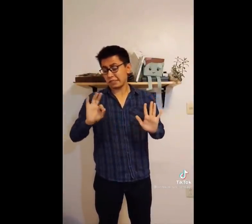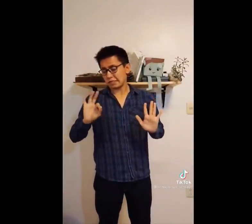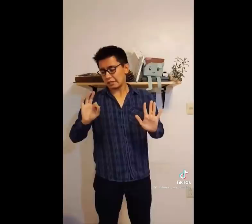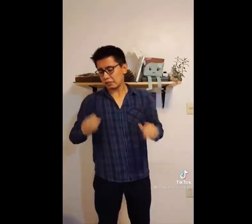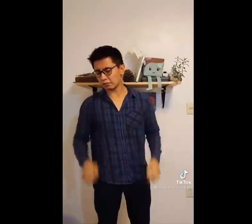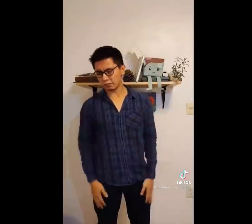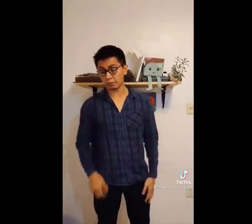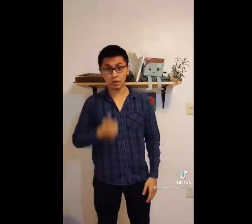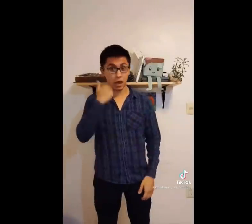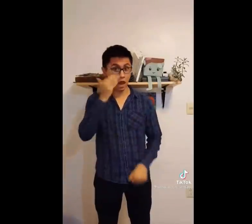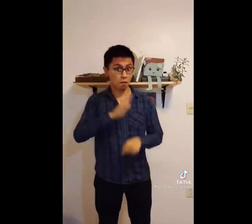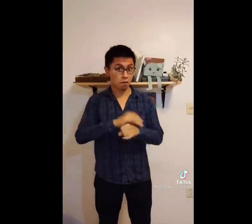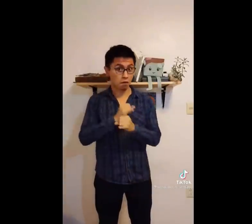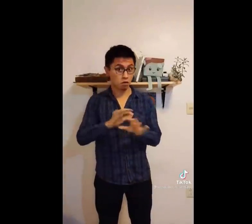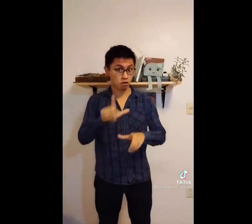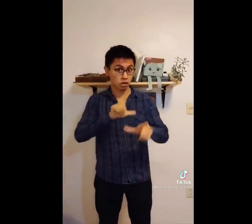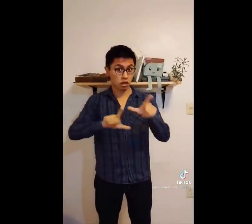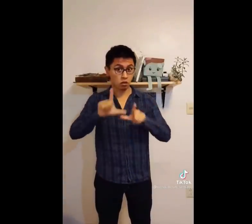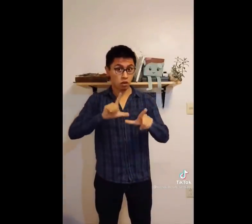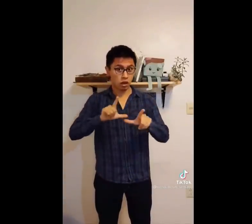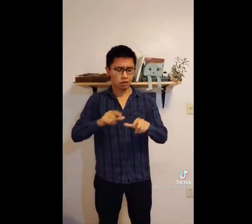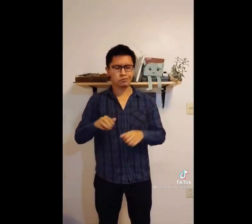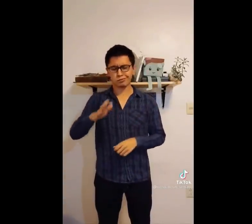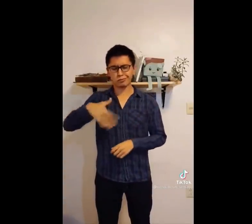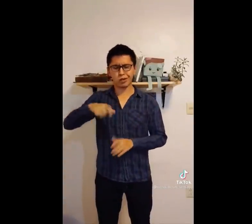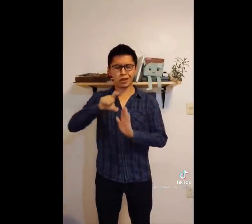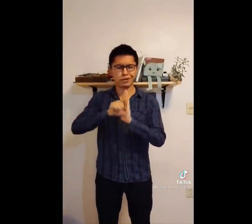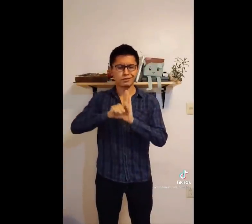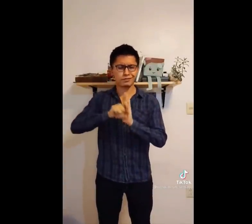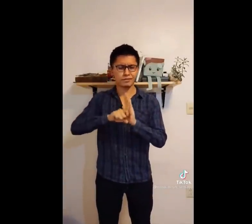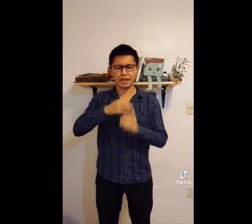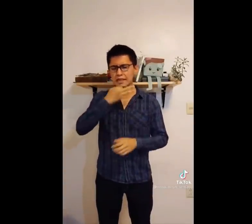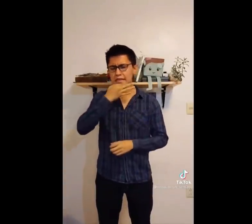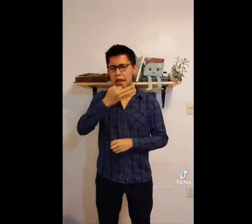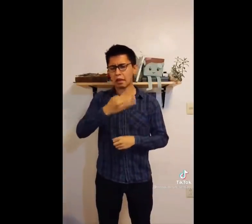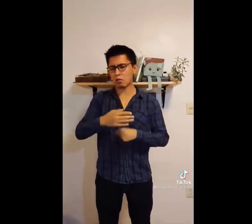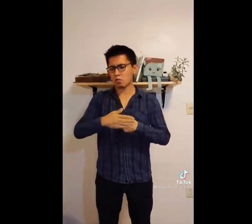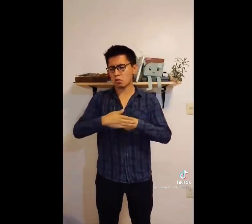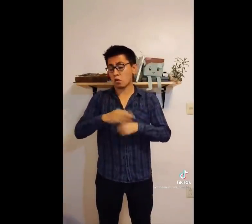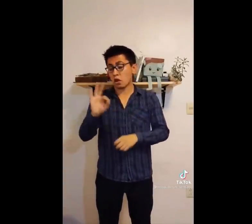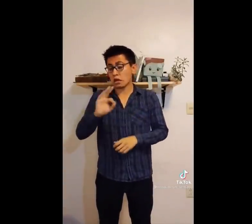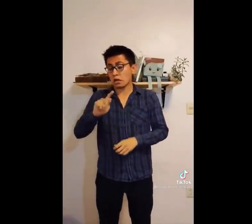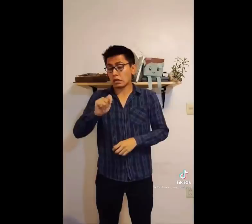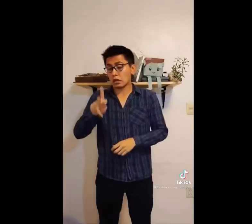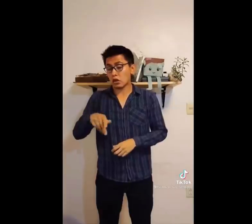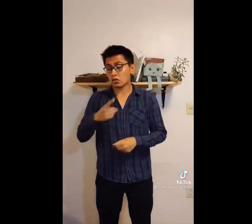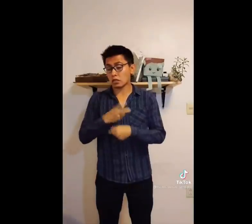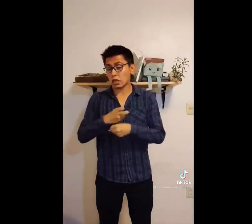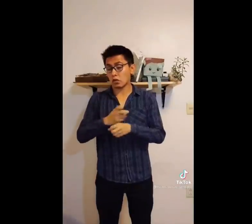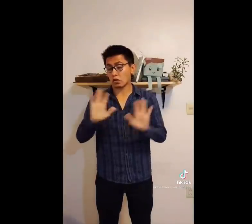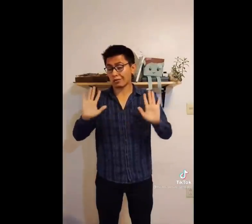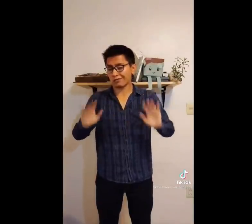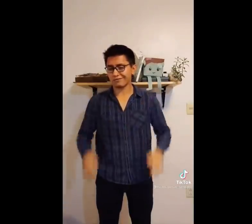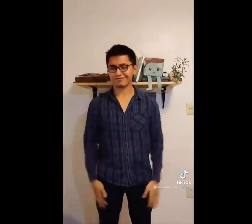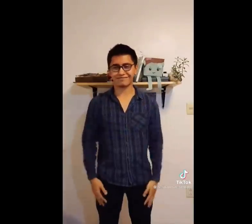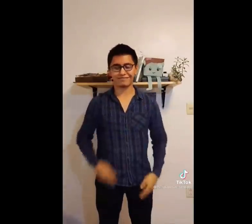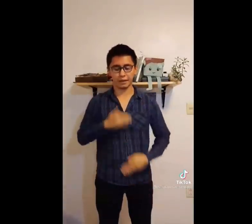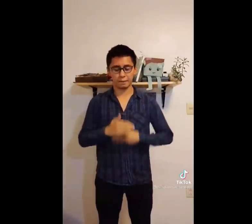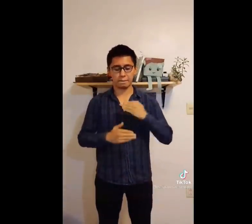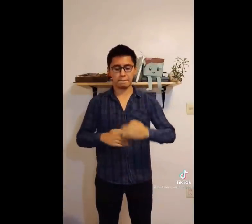después de este. Así que si quieres más información sobre lengua de señas, búscanos en Instagram, donde estaremos subiendo más contenido similar. De ahí te avisaremos si hay una segunda cuenta.